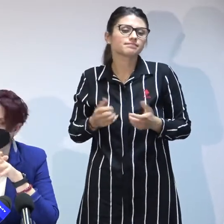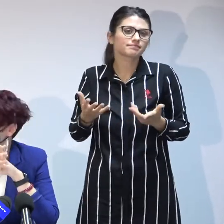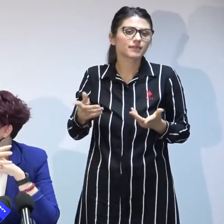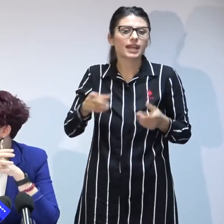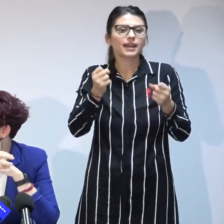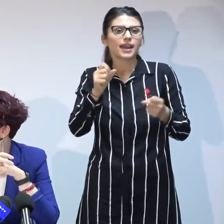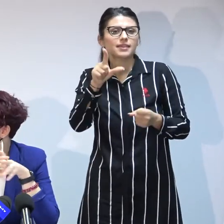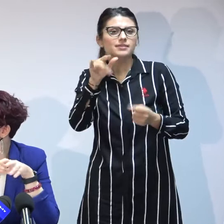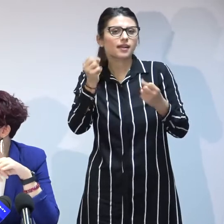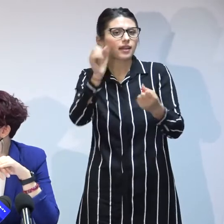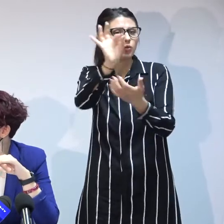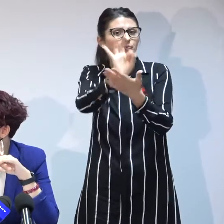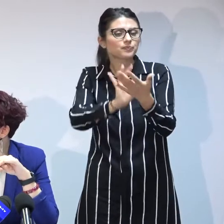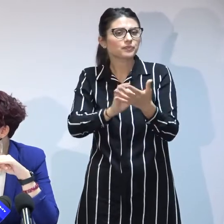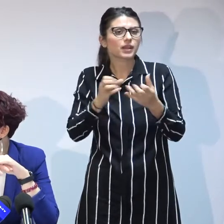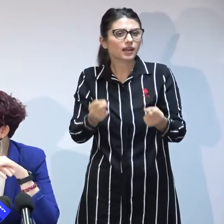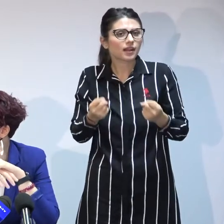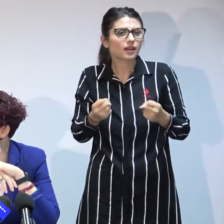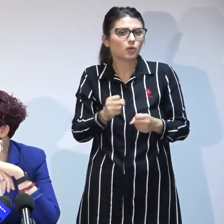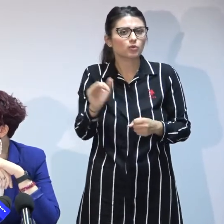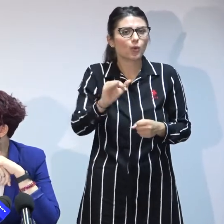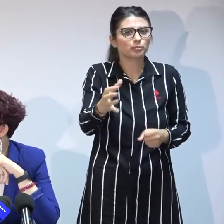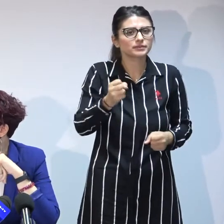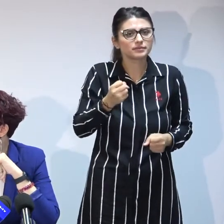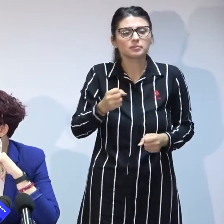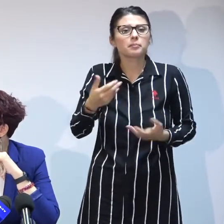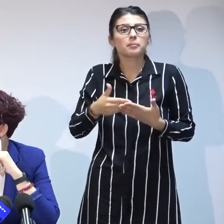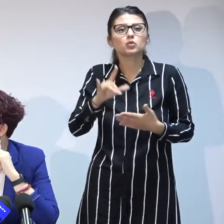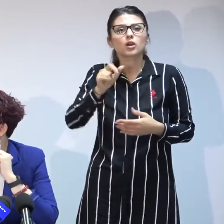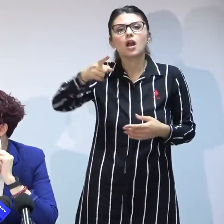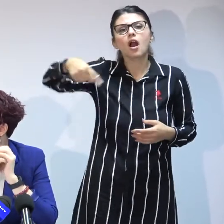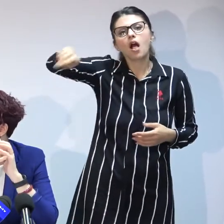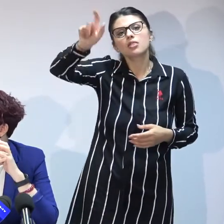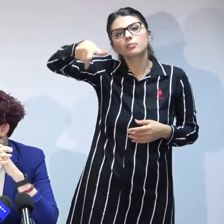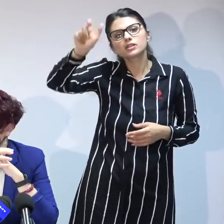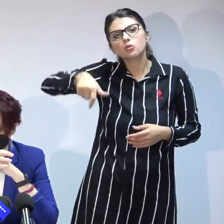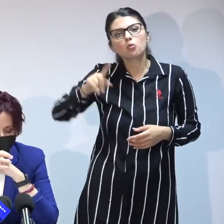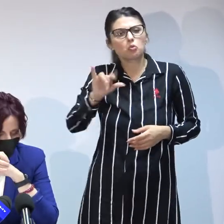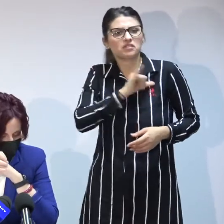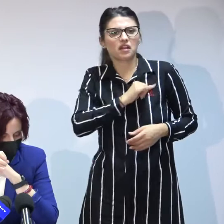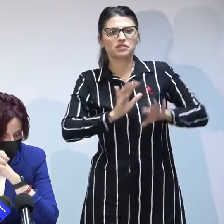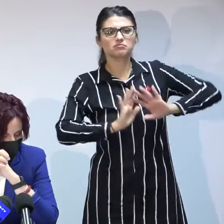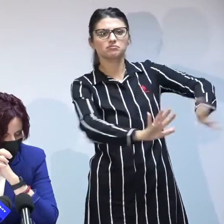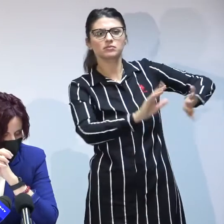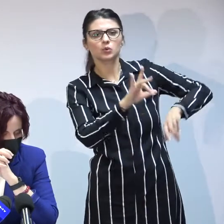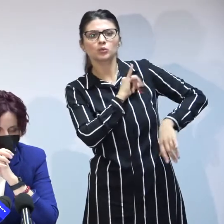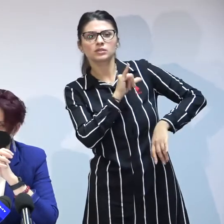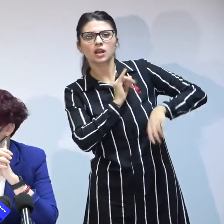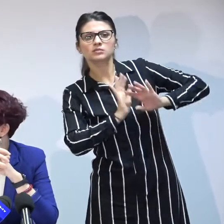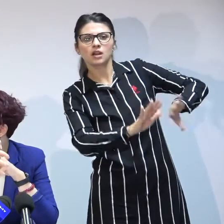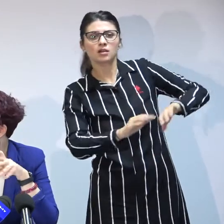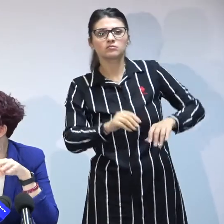copii greu adoptabil care înseamnă greu adoptabil pentru că nu au fost alții interesați de ei nu neapărat că au niște probleme atât de grave lista asta tocmai s-a